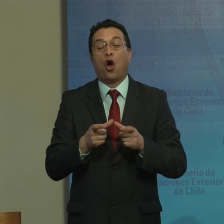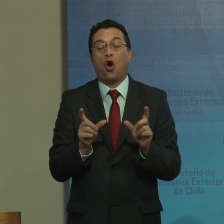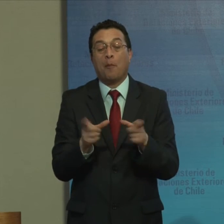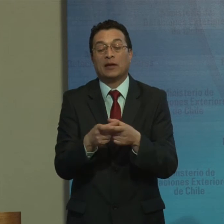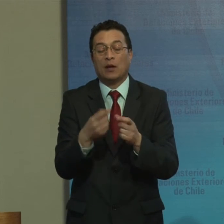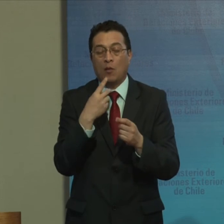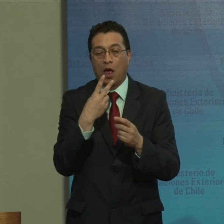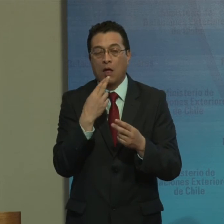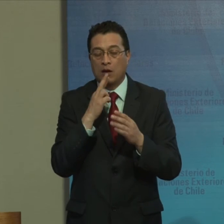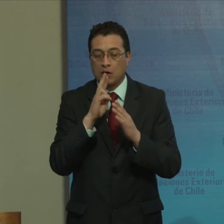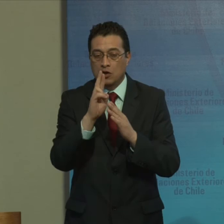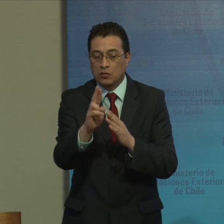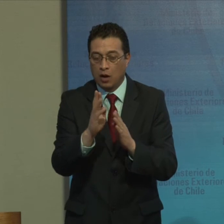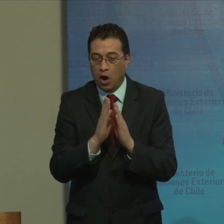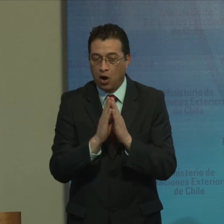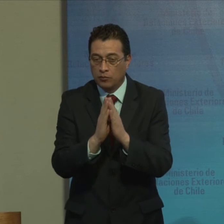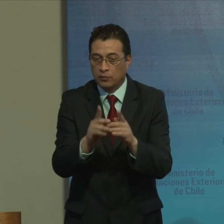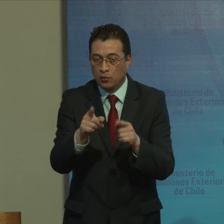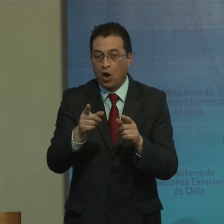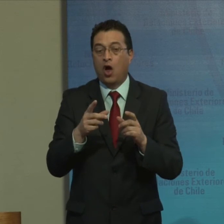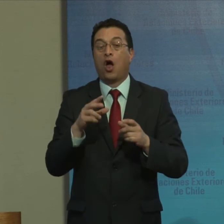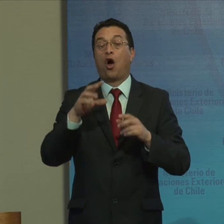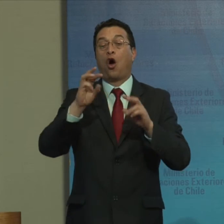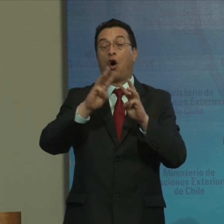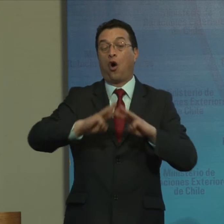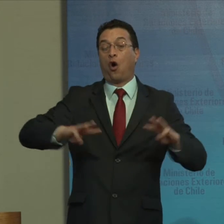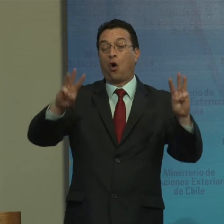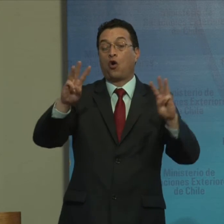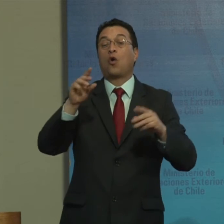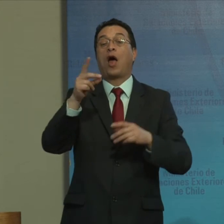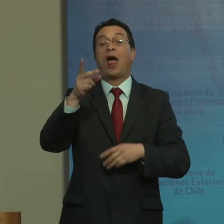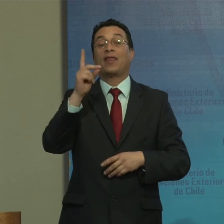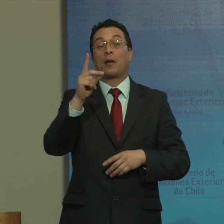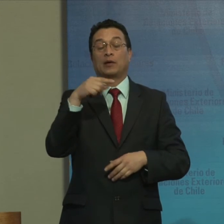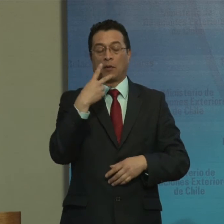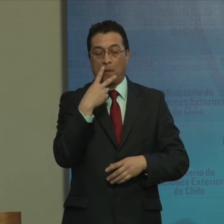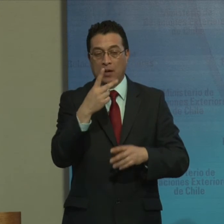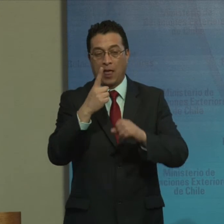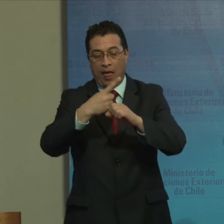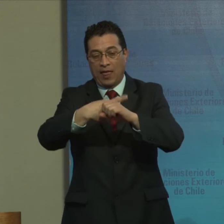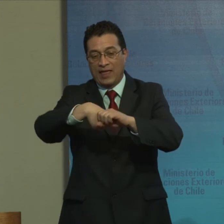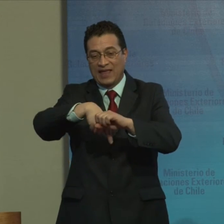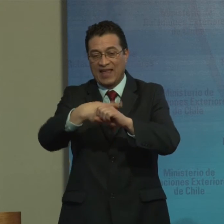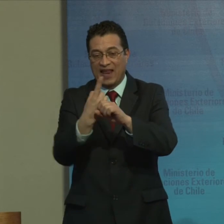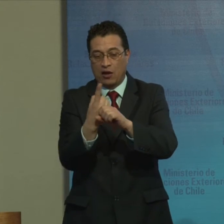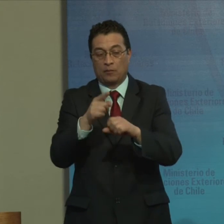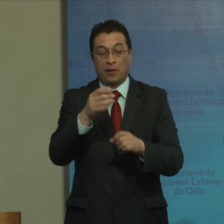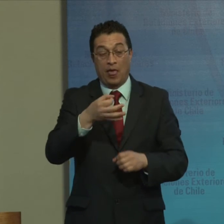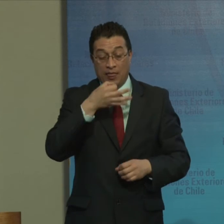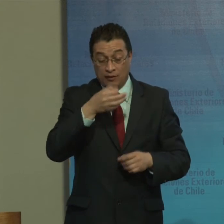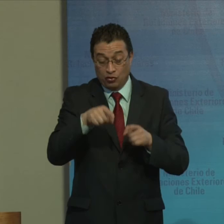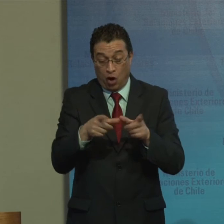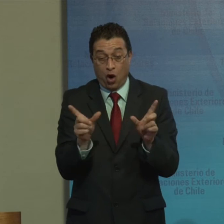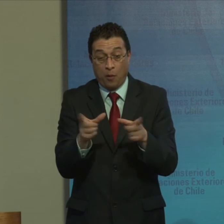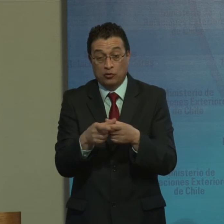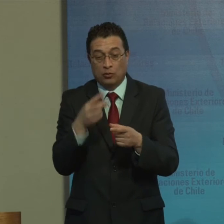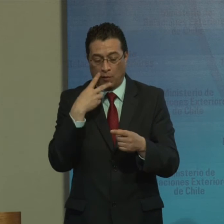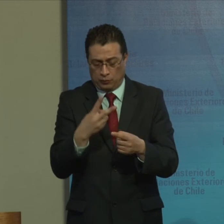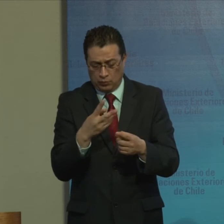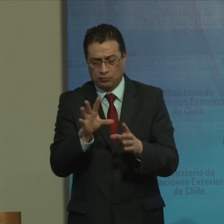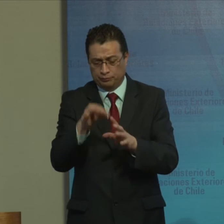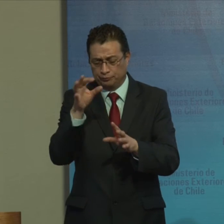De las Naciones Unidas Para la discapacidad Con perspectiva De género Dicho comité Constató Con